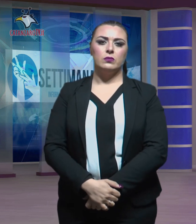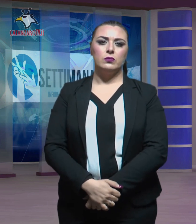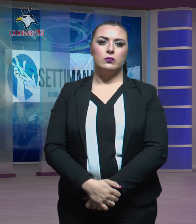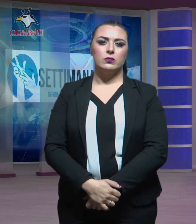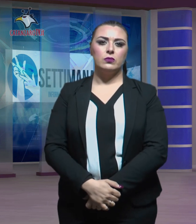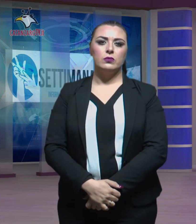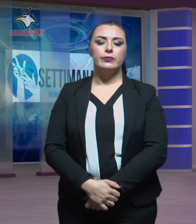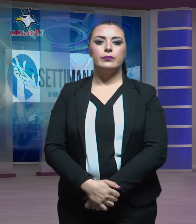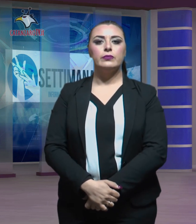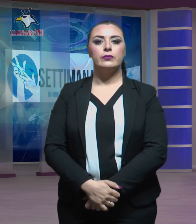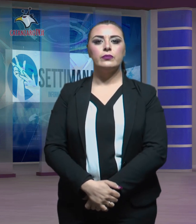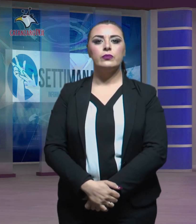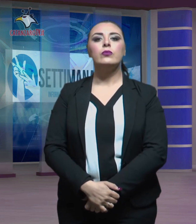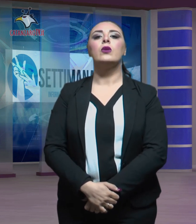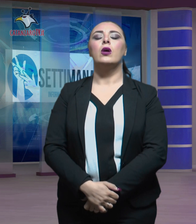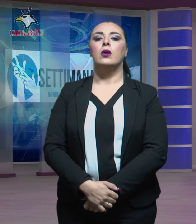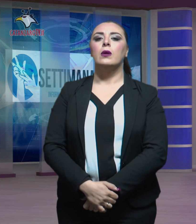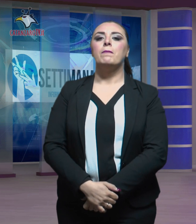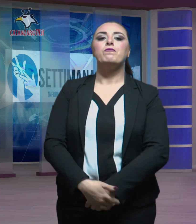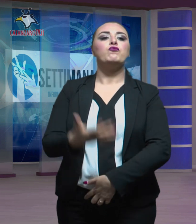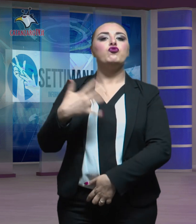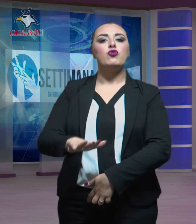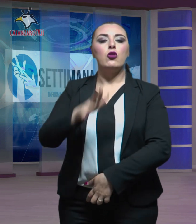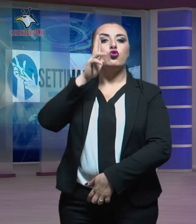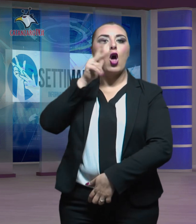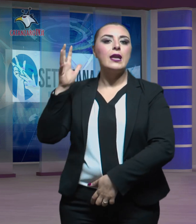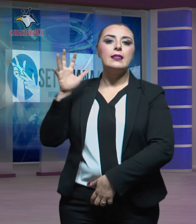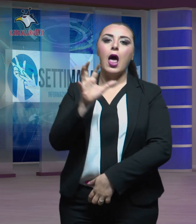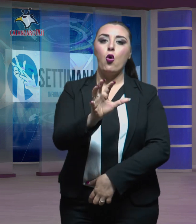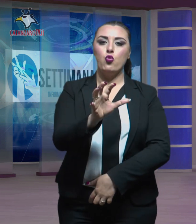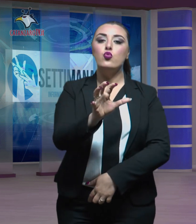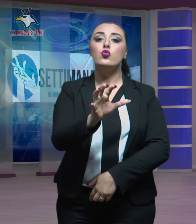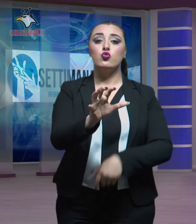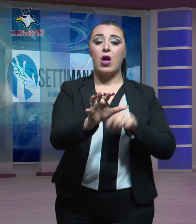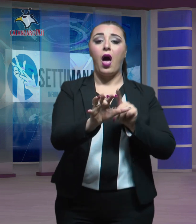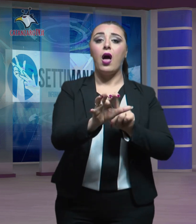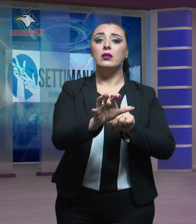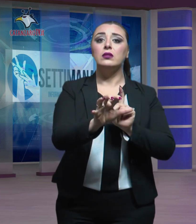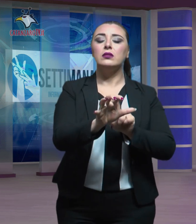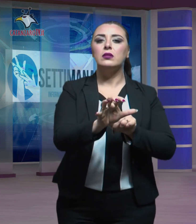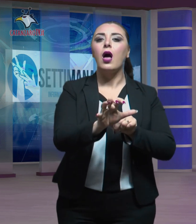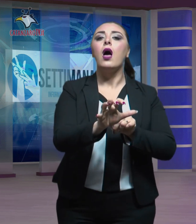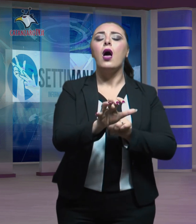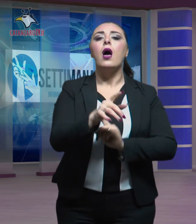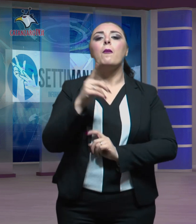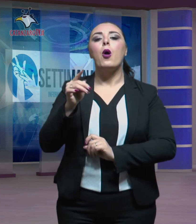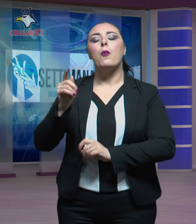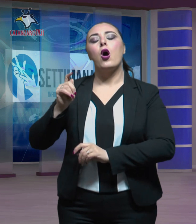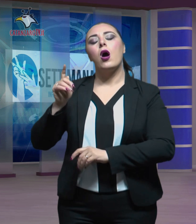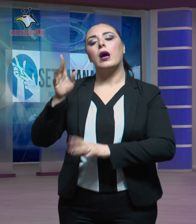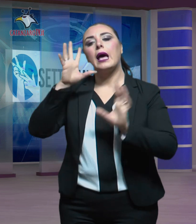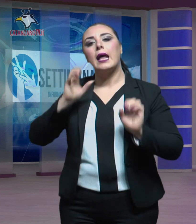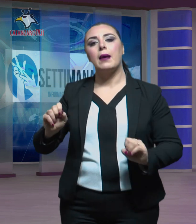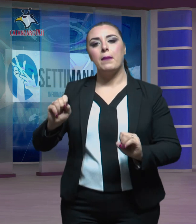È stata denunciata a piede libero dai carabinieri della stazione di Catanzaro